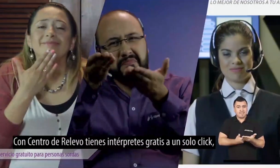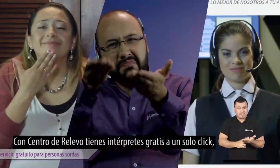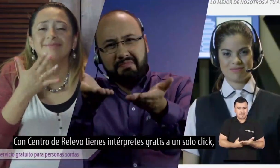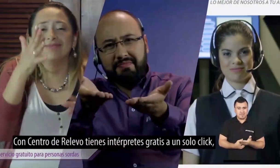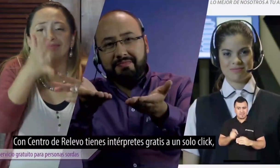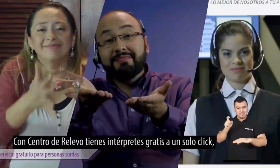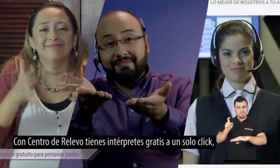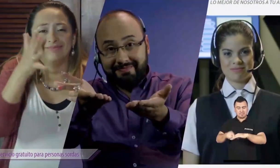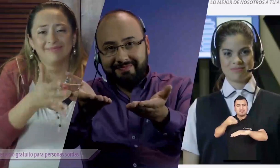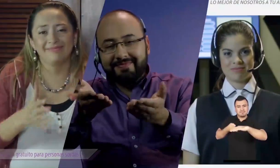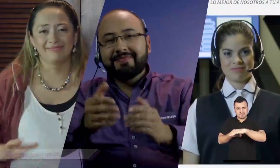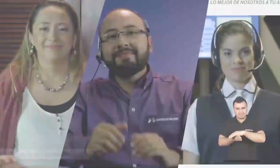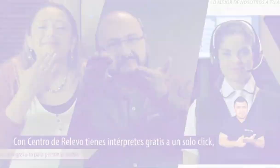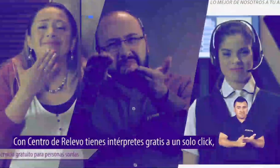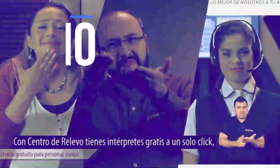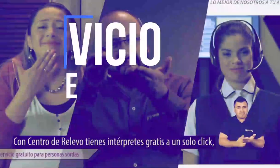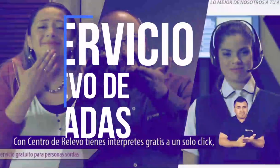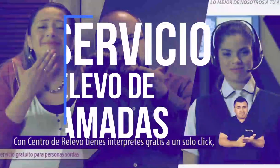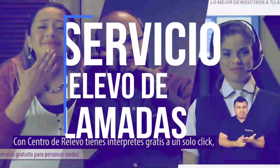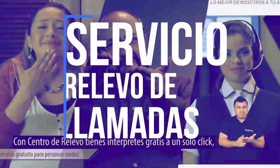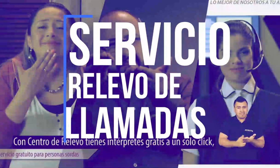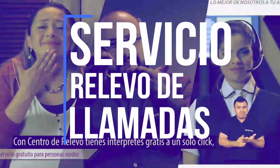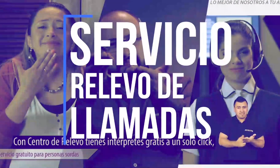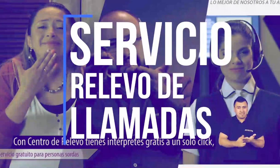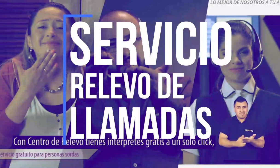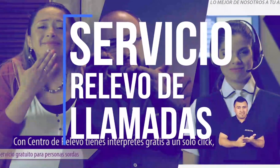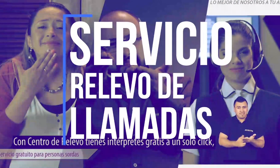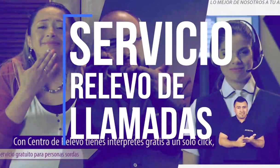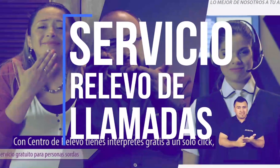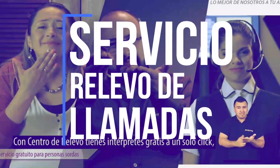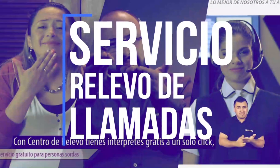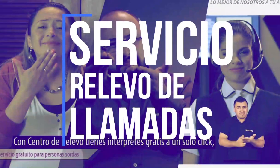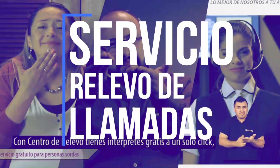tienes intérpretes gratis a un solo cliente servicio de relevo de llamadas